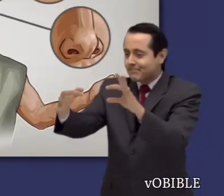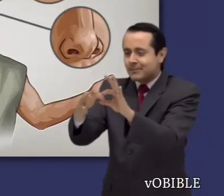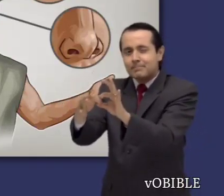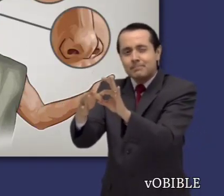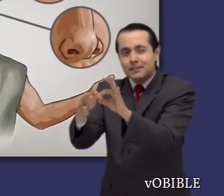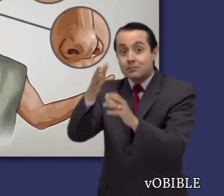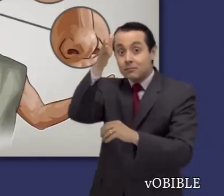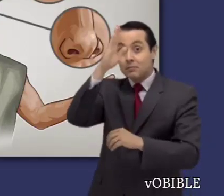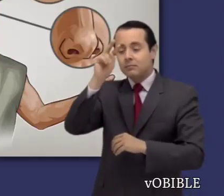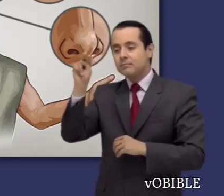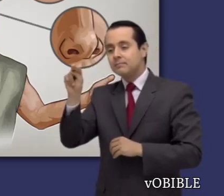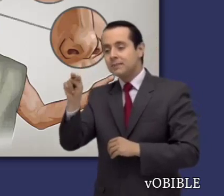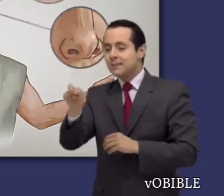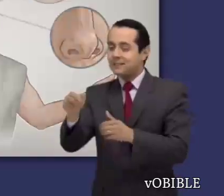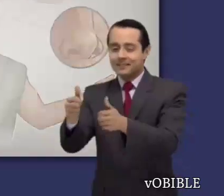trabajamos en unidad.